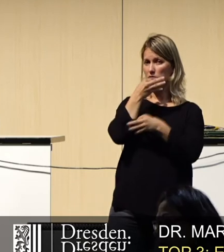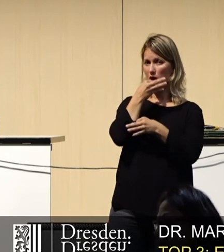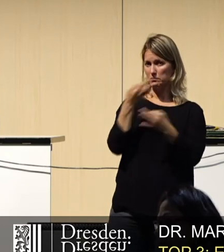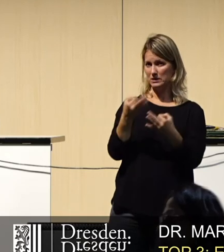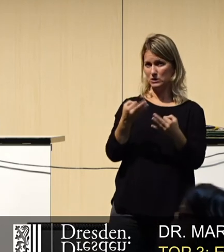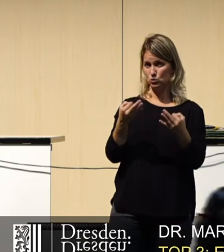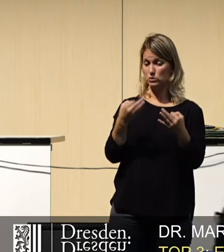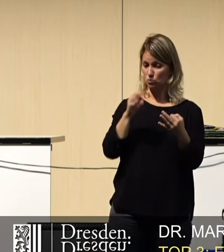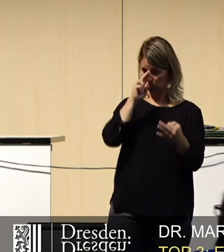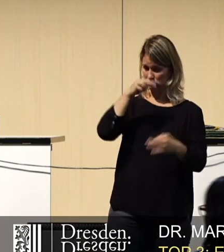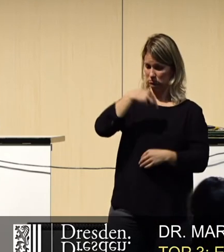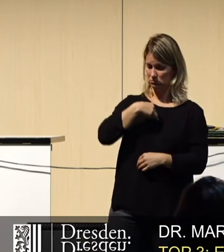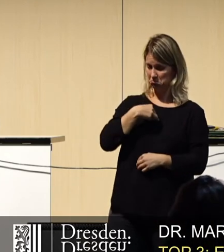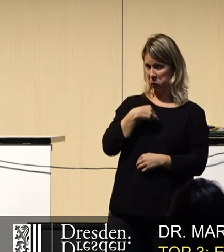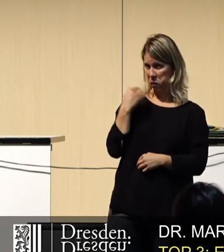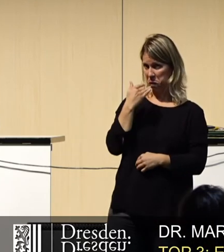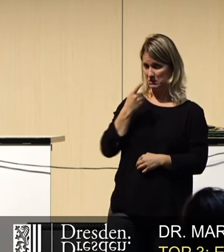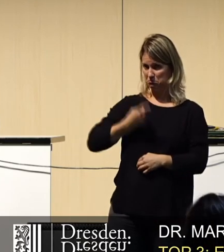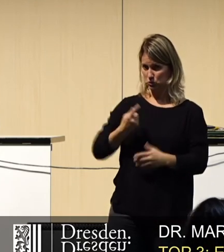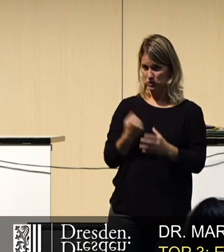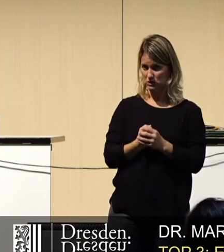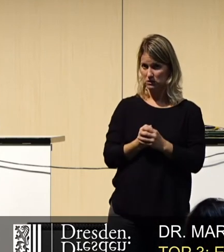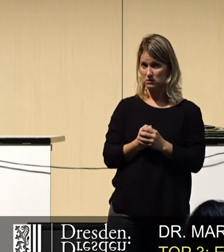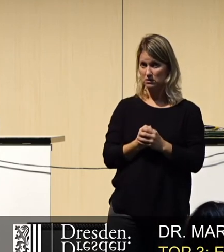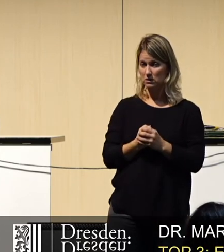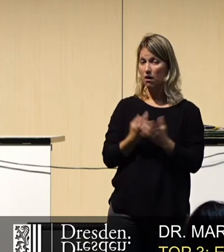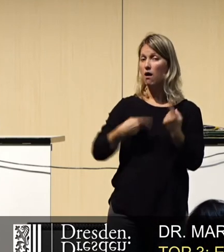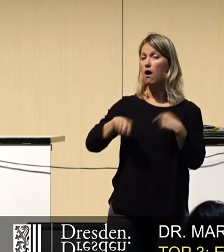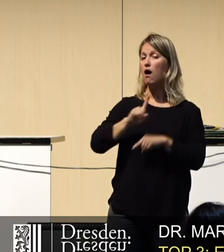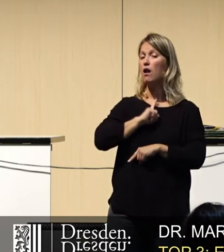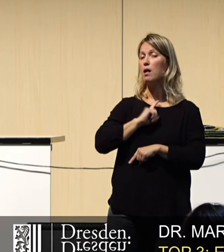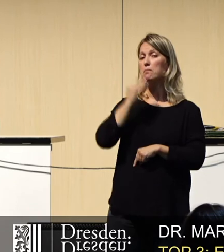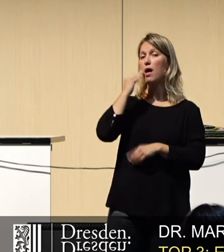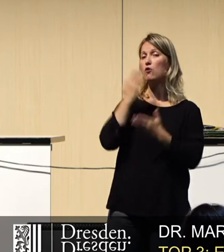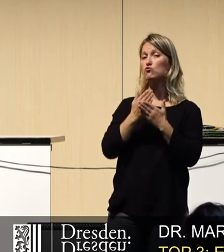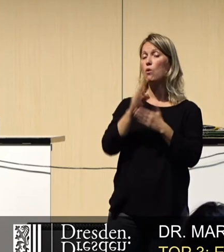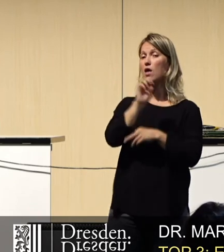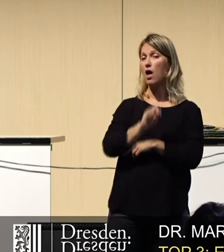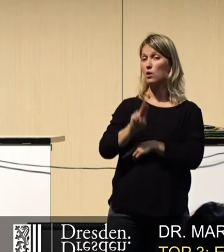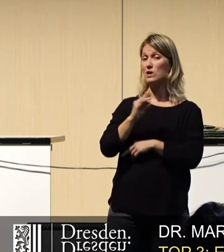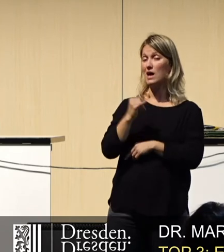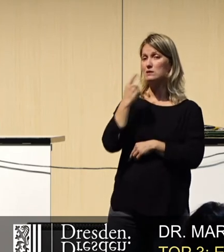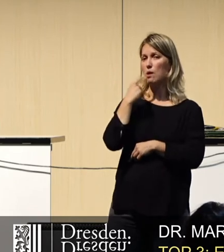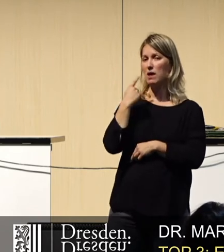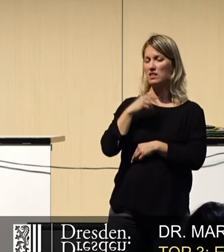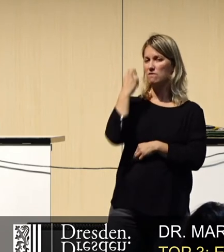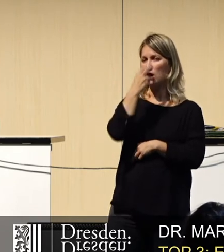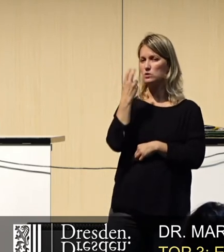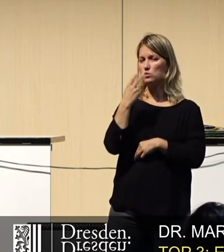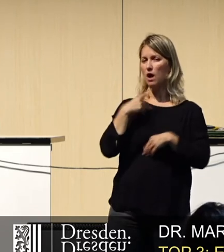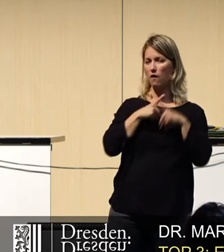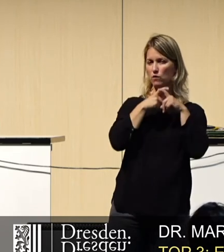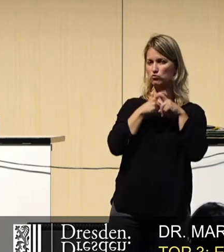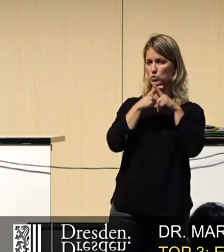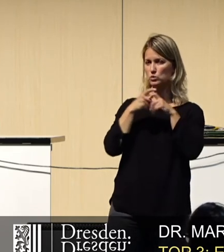wir uns stellen müssen. Und natürlich, das merken wir ja jetzt schon, auf EU-Ebene wird gerade versucht, Verschlüsselungstechnologie